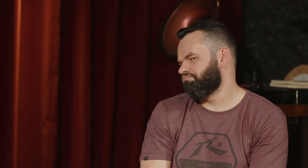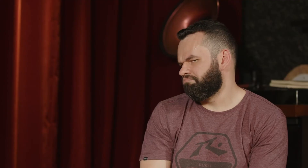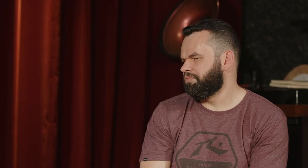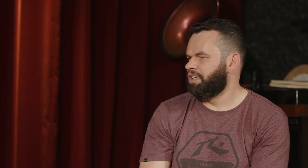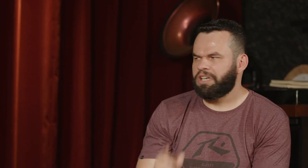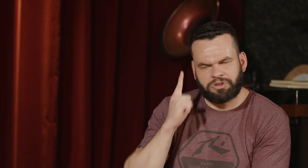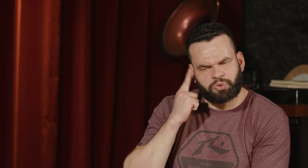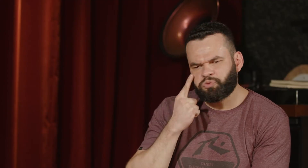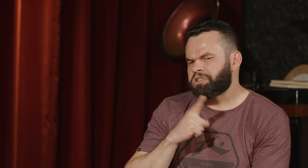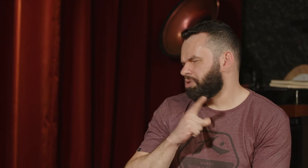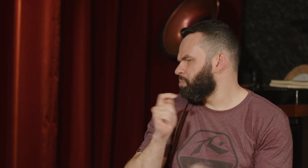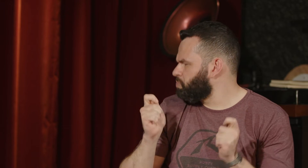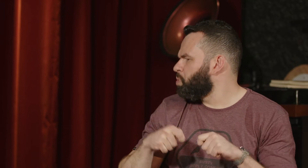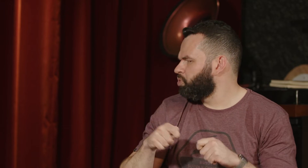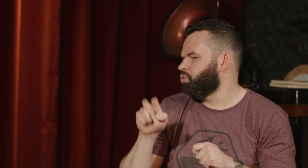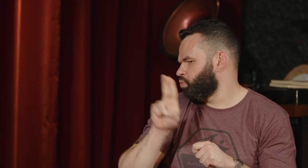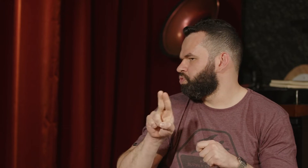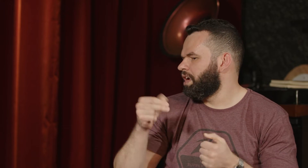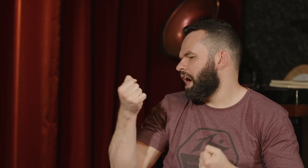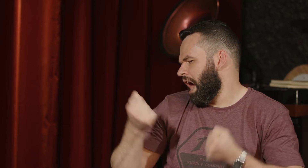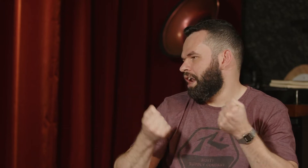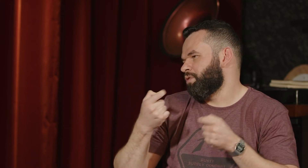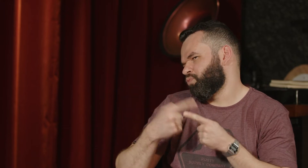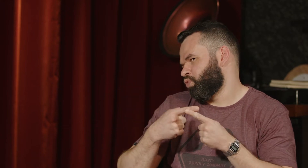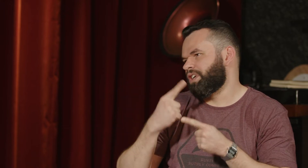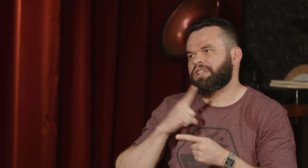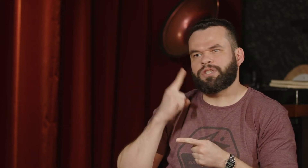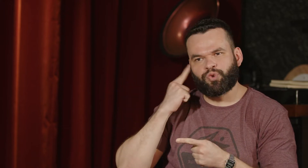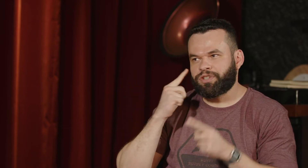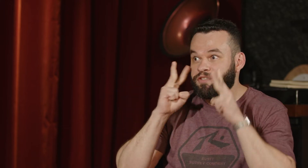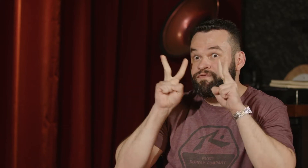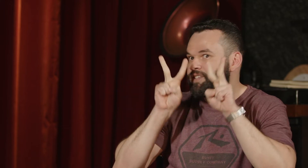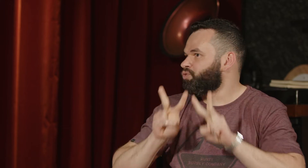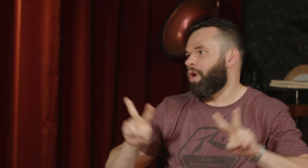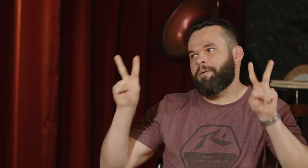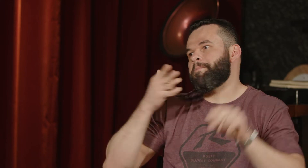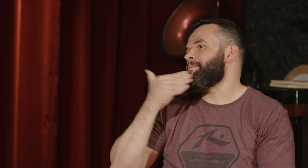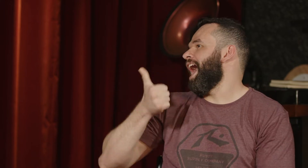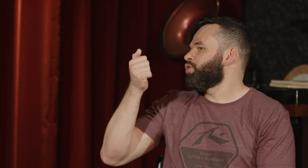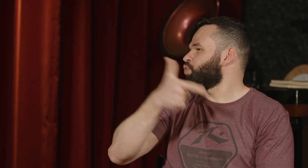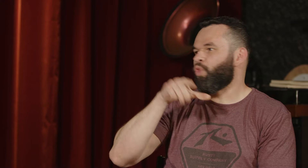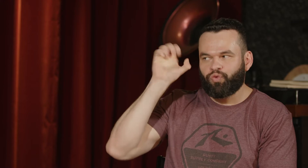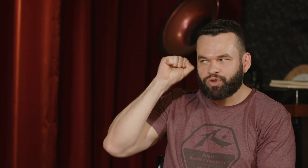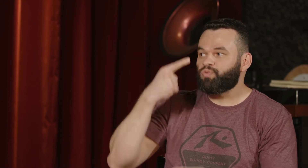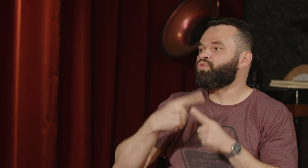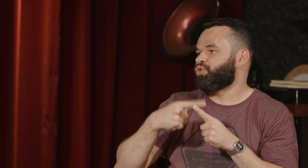Sim. Sim, o surdo pode dirigir carro normalmente, porque a questão do surdo, ele desenvolve mais